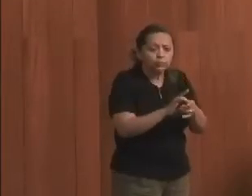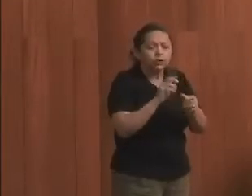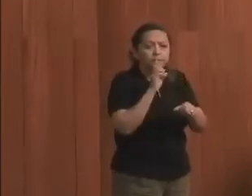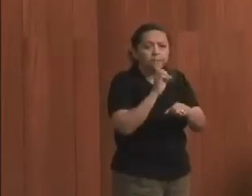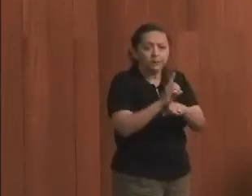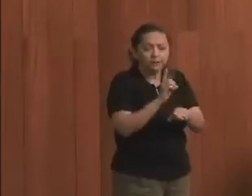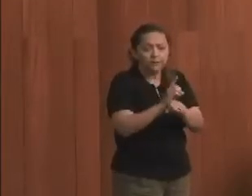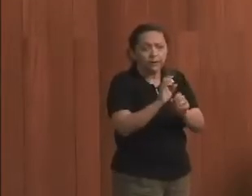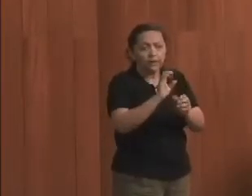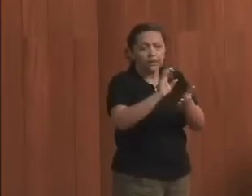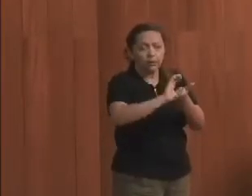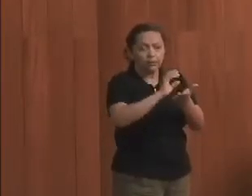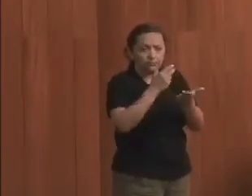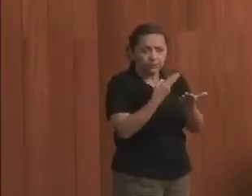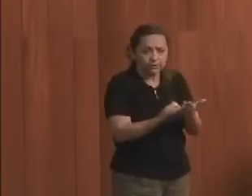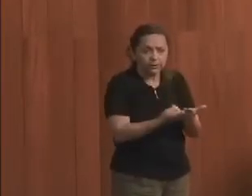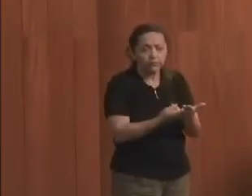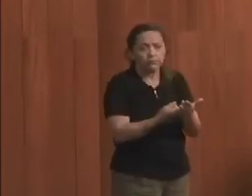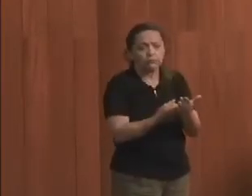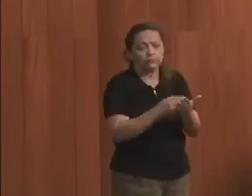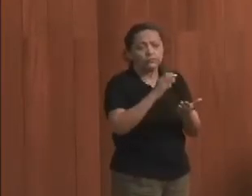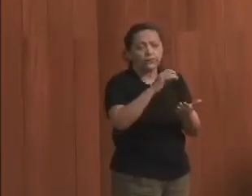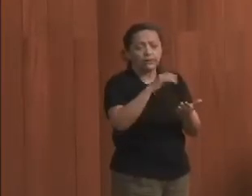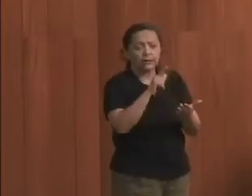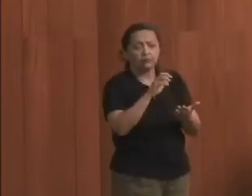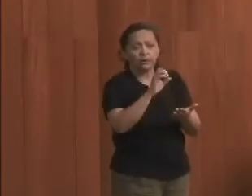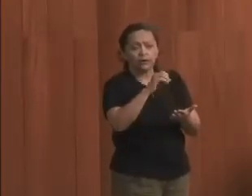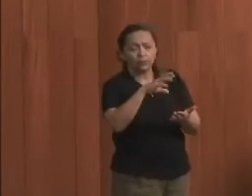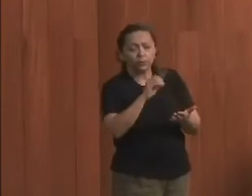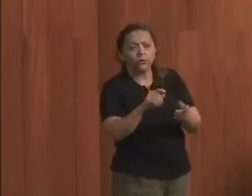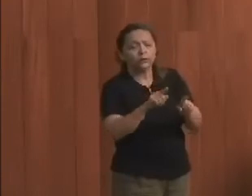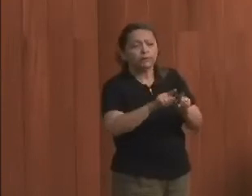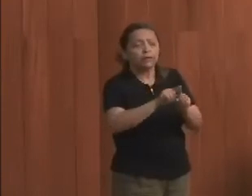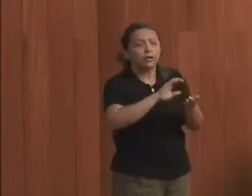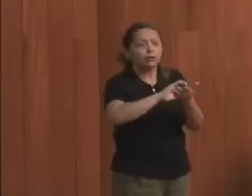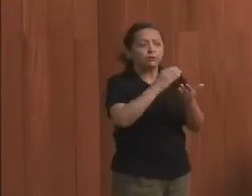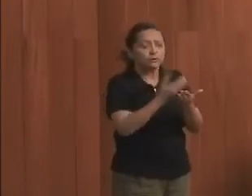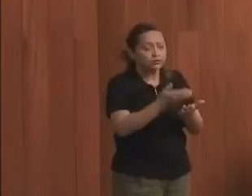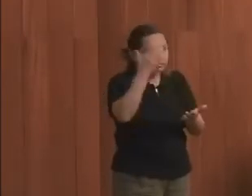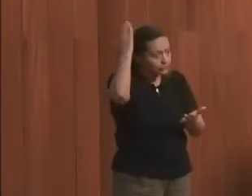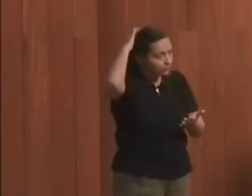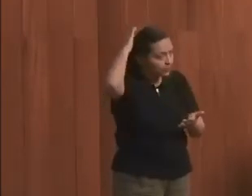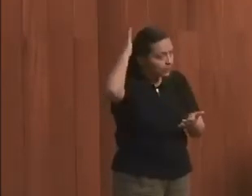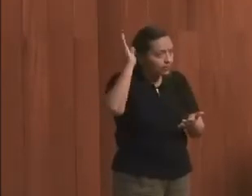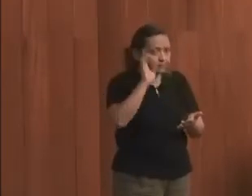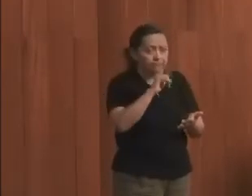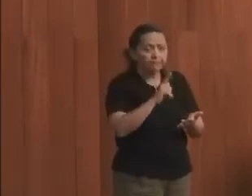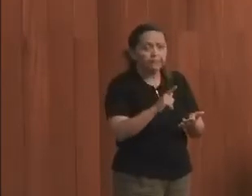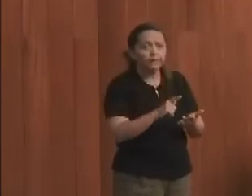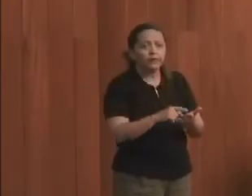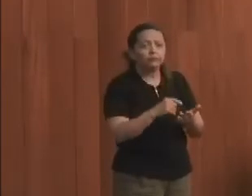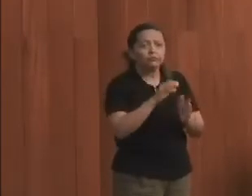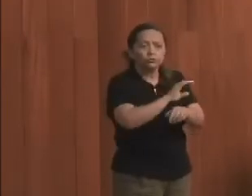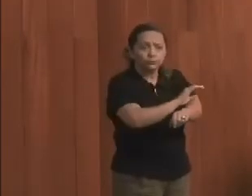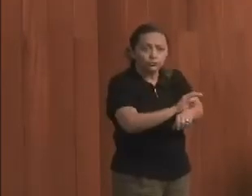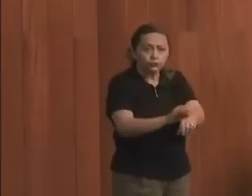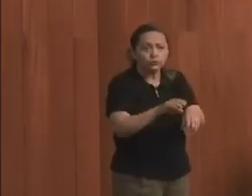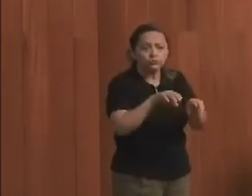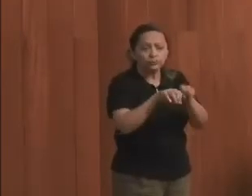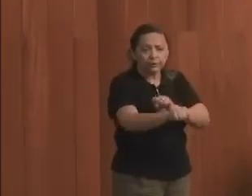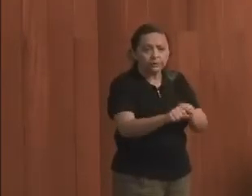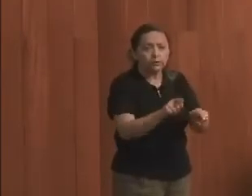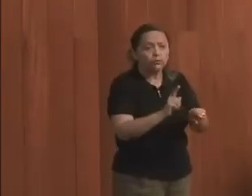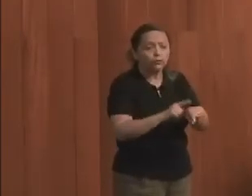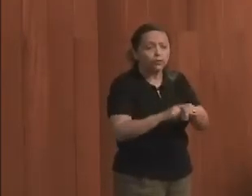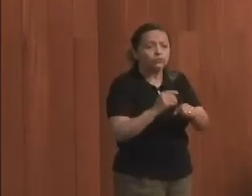prevê a Convenção CEDAL da ONU e a Convenção de Belém do Pará, notadamente nos cursos de formação